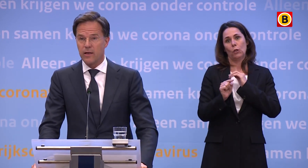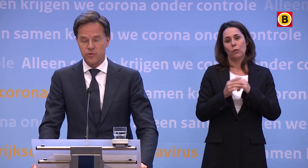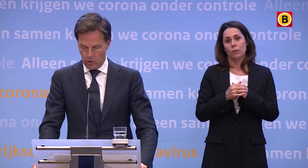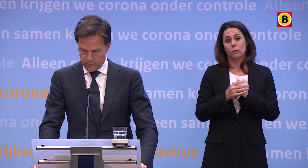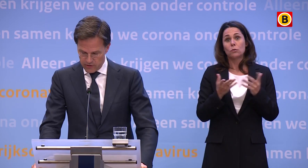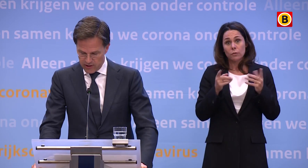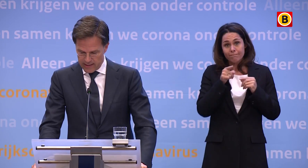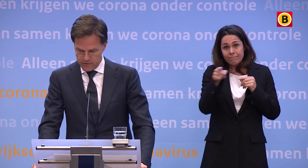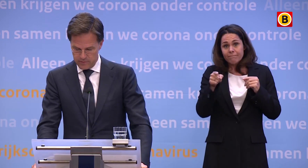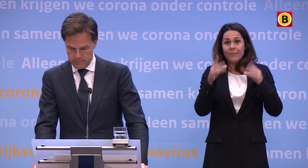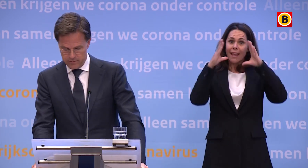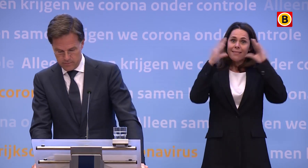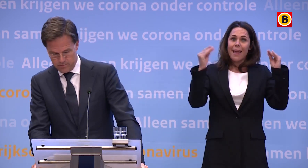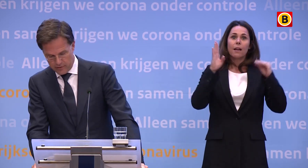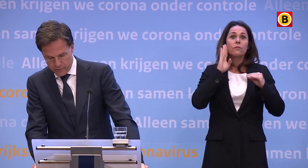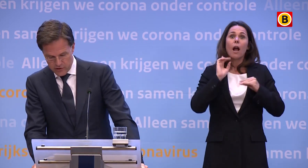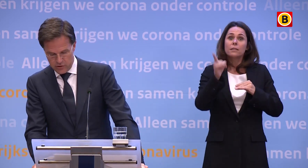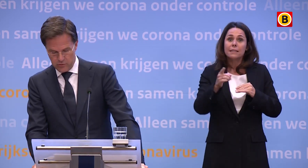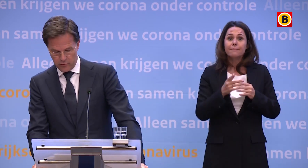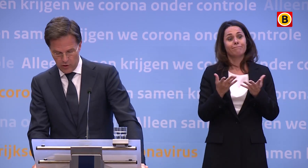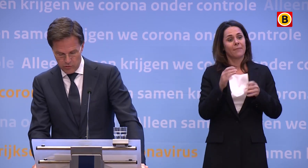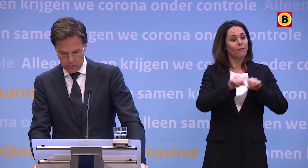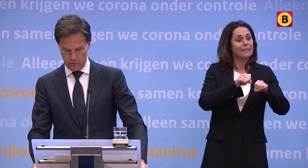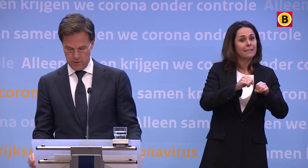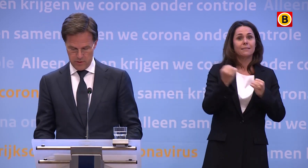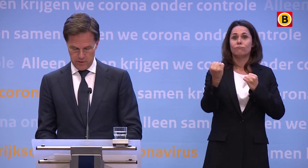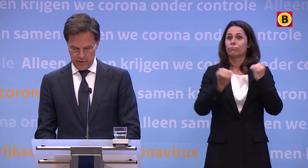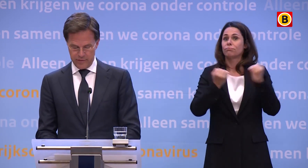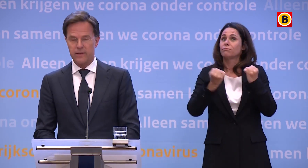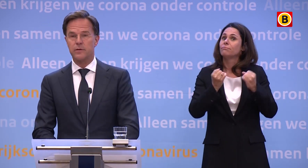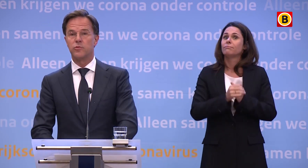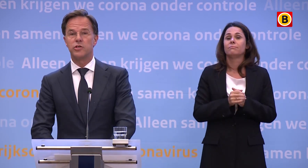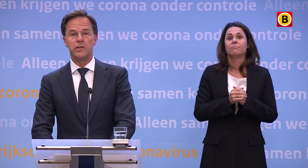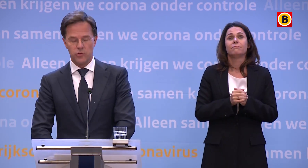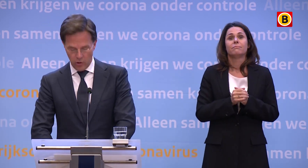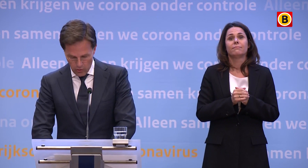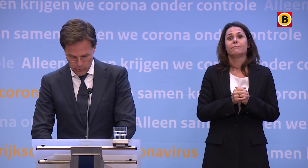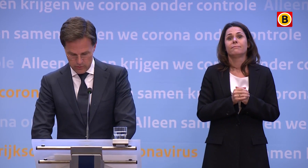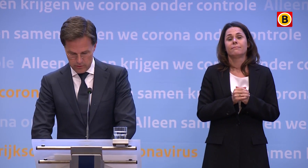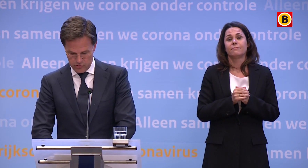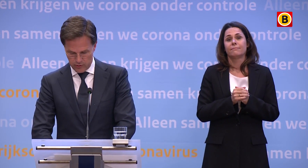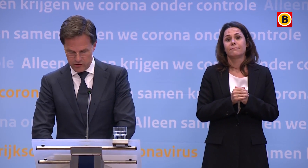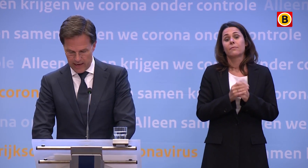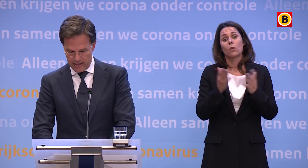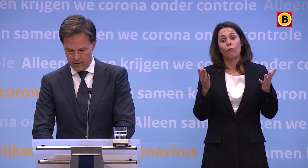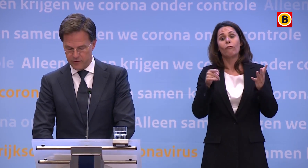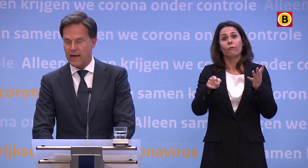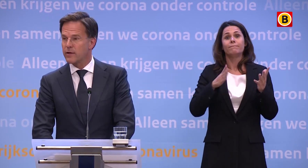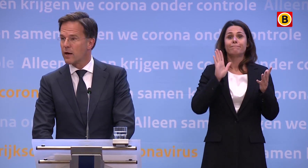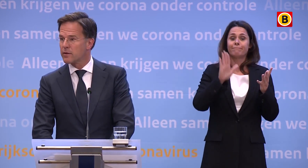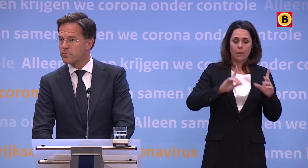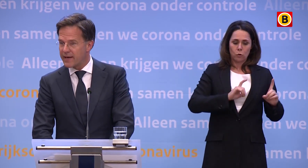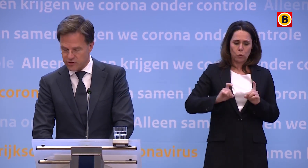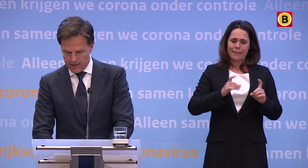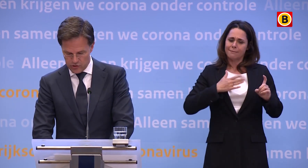je in Nederland op vakantie gaat, pak de fiets of de auto en verder moet je je natuurlijk ook als toerist een eigen land